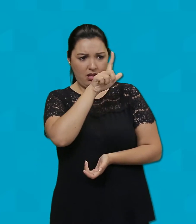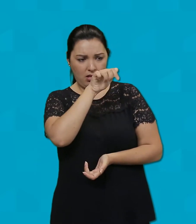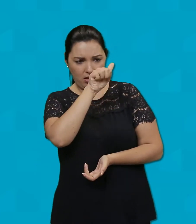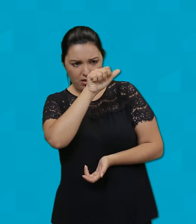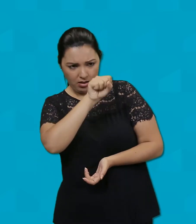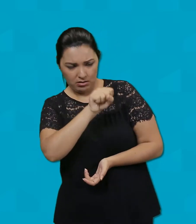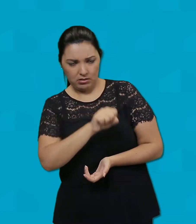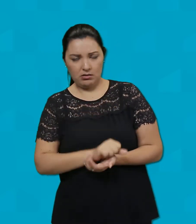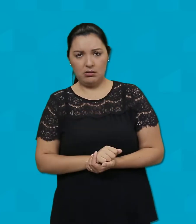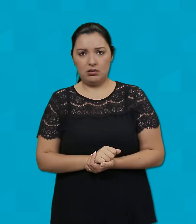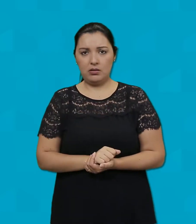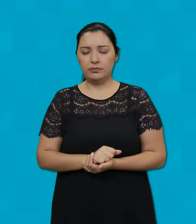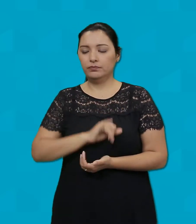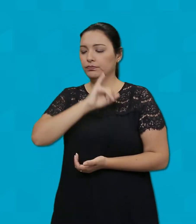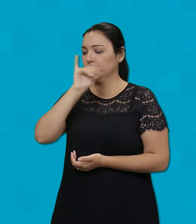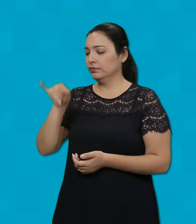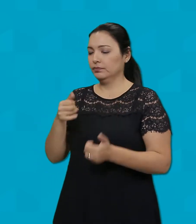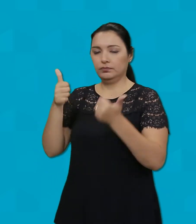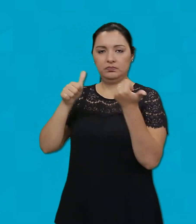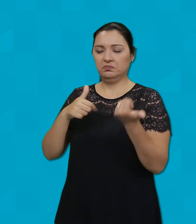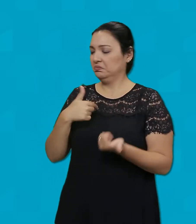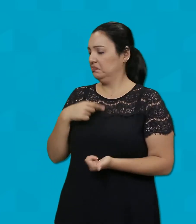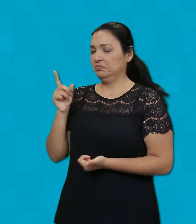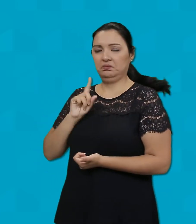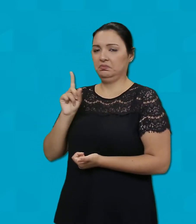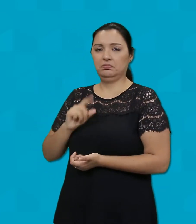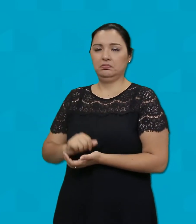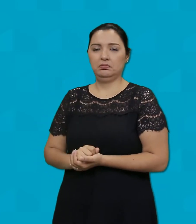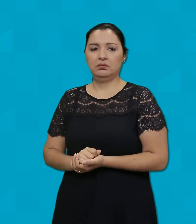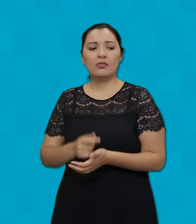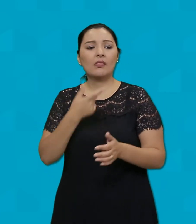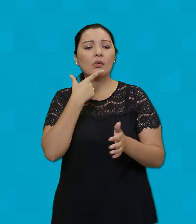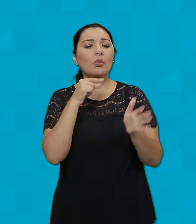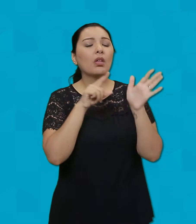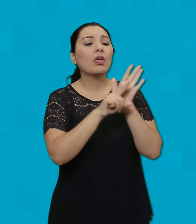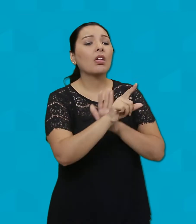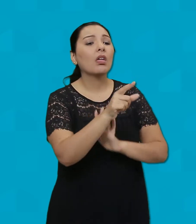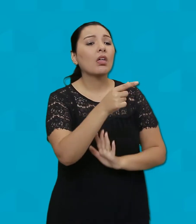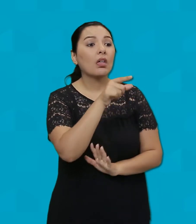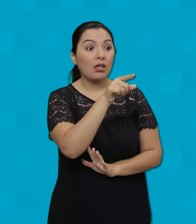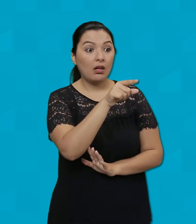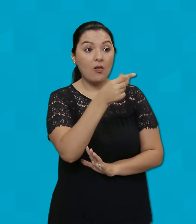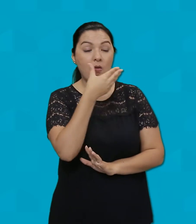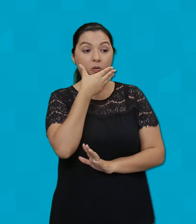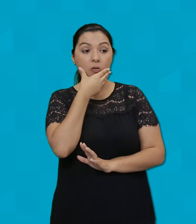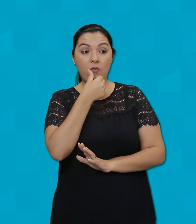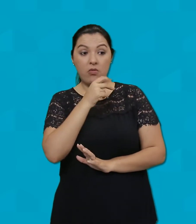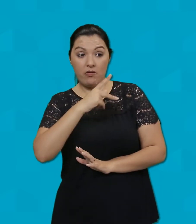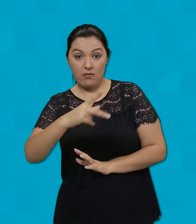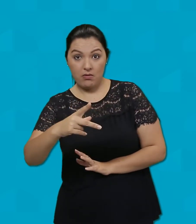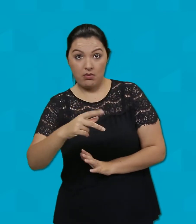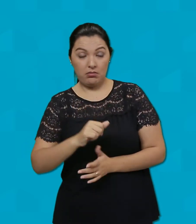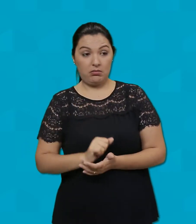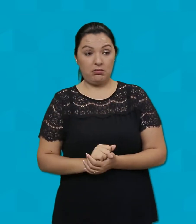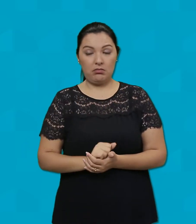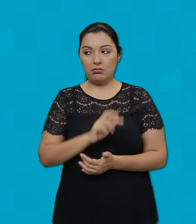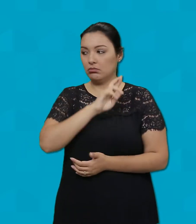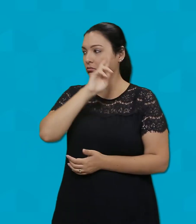João respondeu Não sou Eles perguntaram És o profeta? Ele respondeu